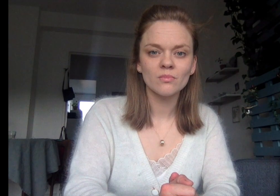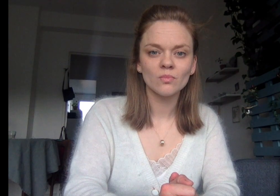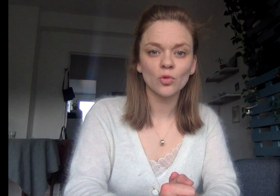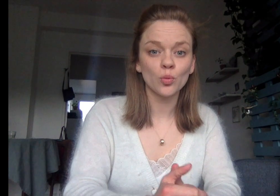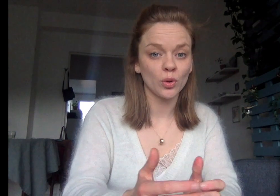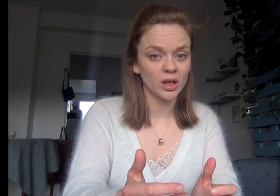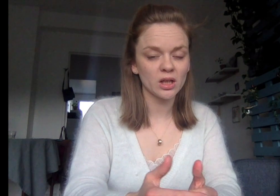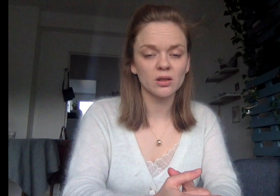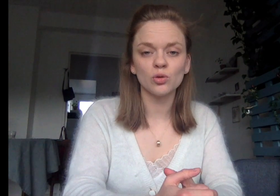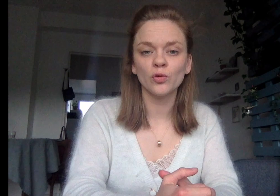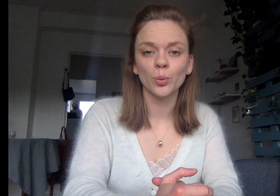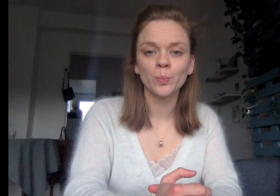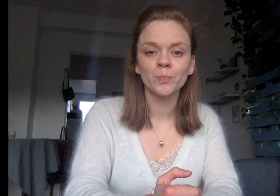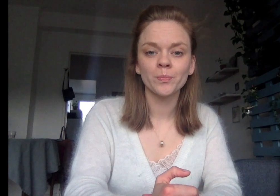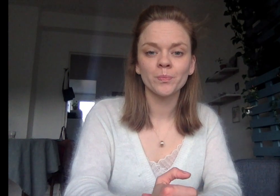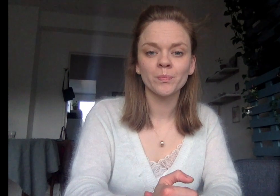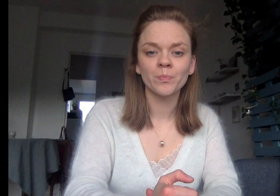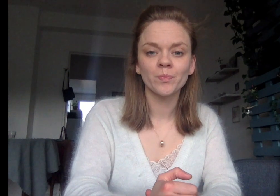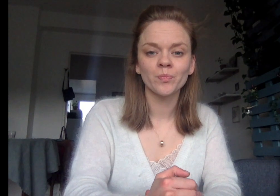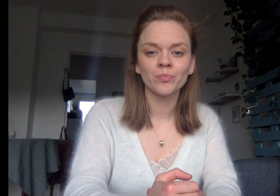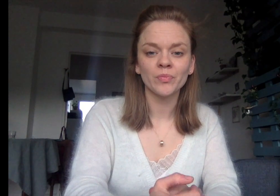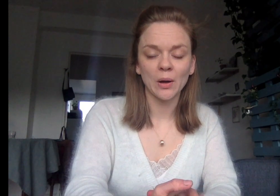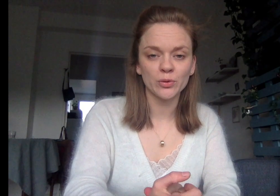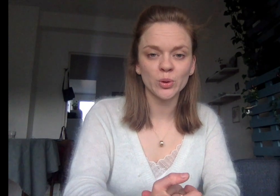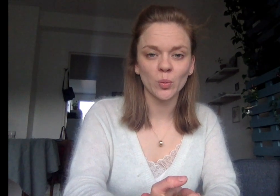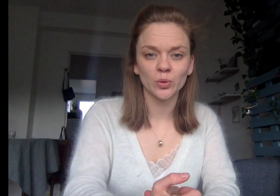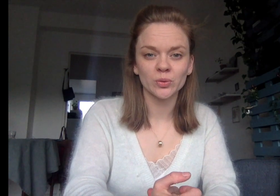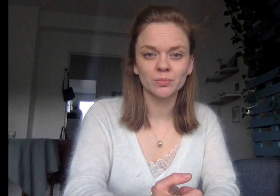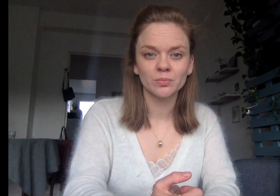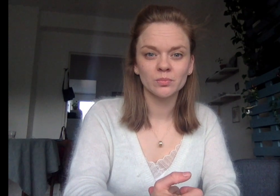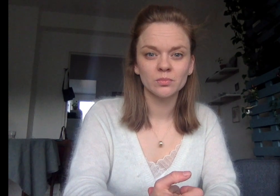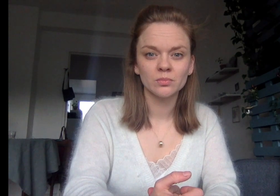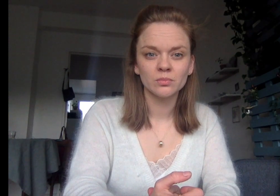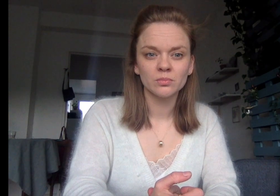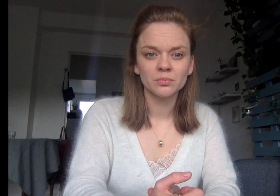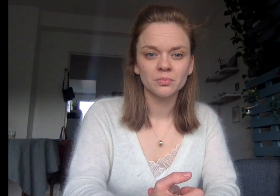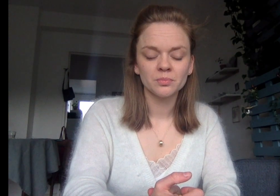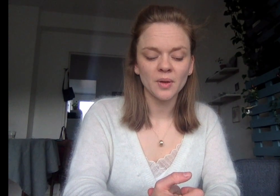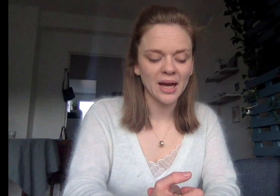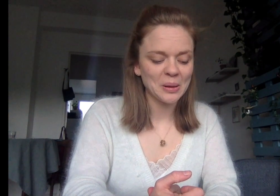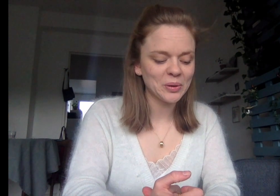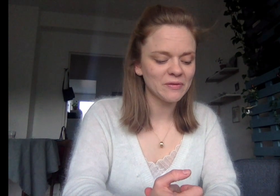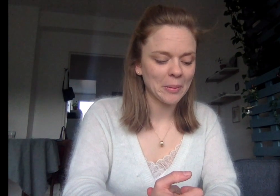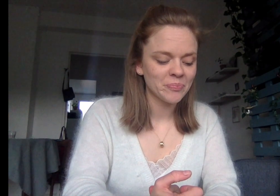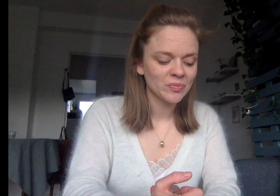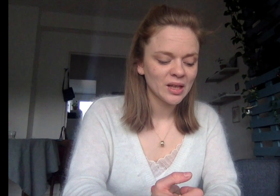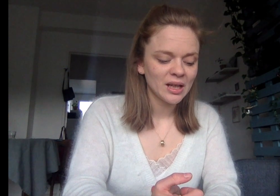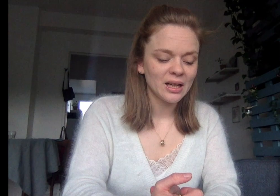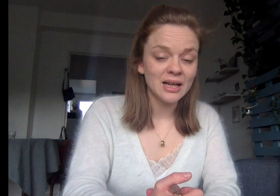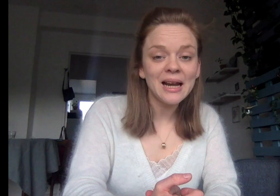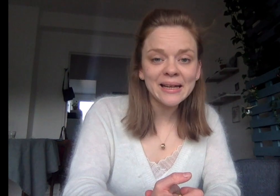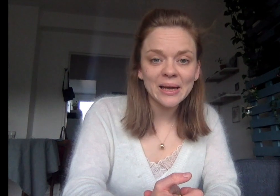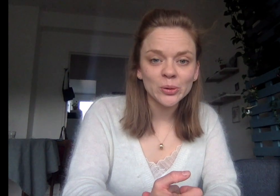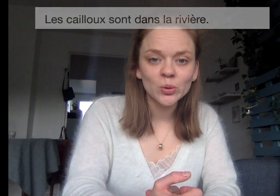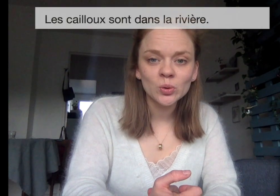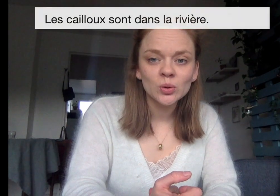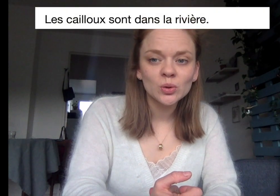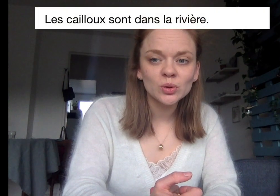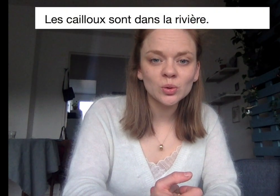Tu peux l'écrire si tu veux. Appuie sur pause. Allez, on y va ! Les cailloux sont